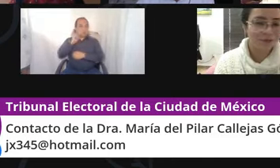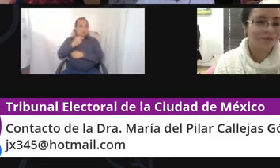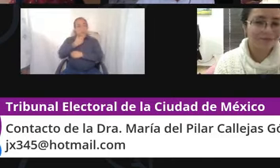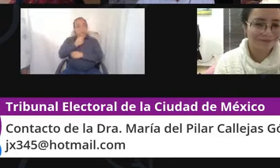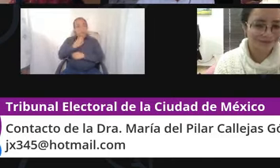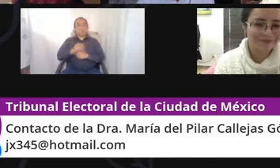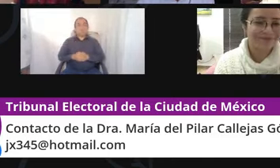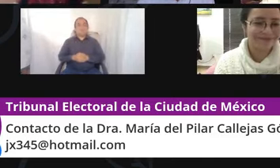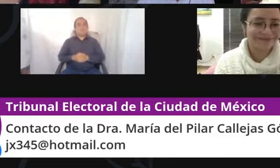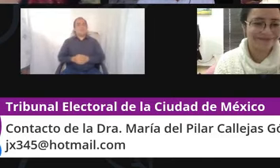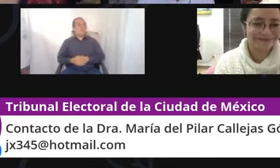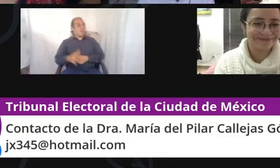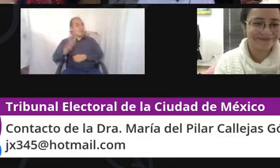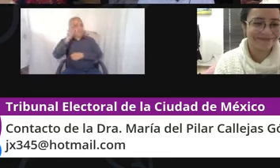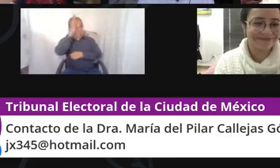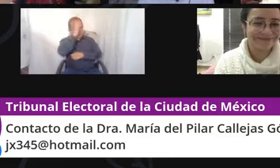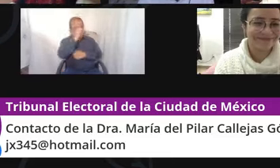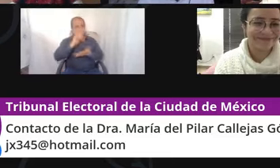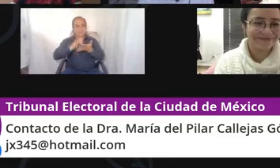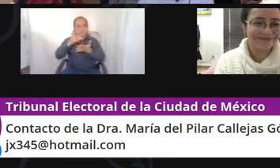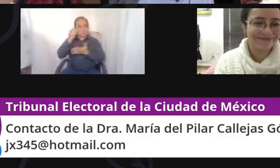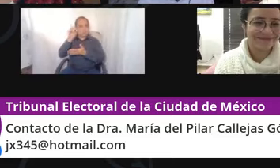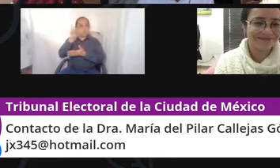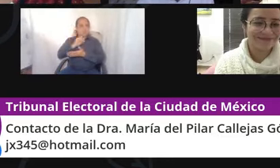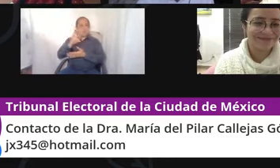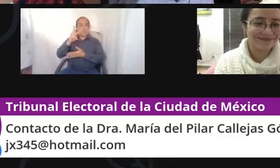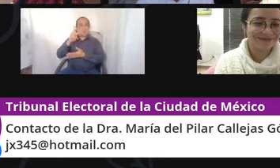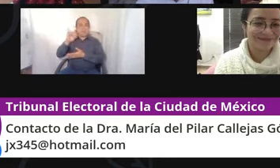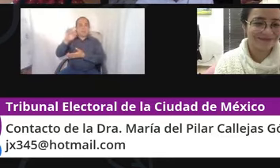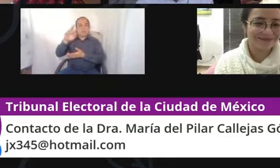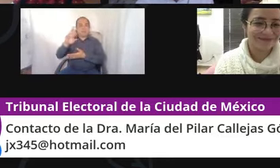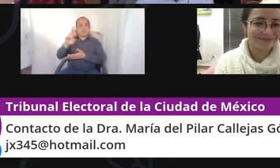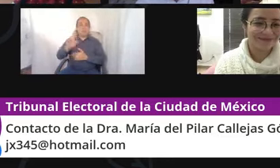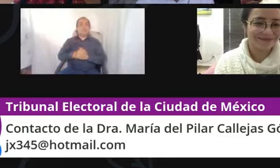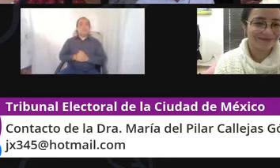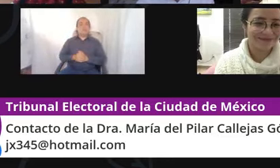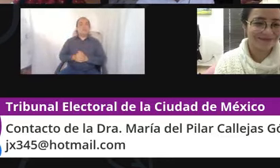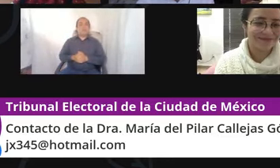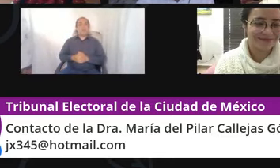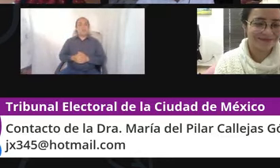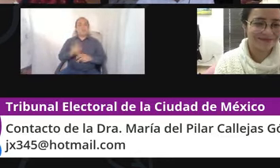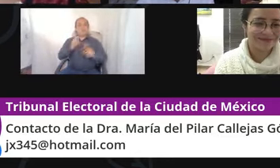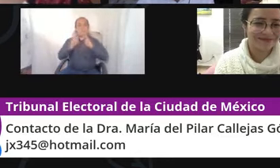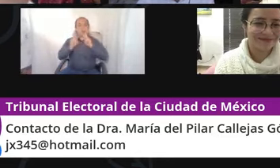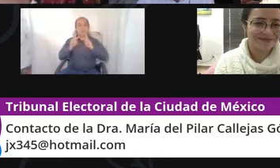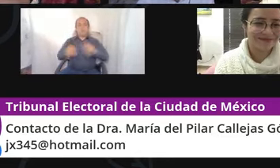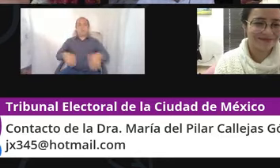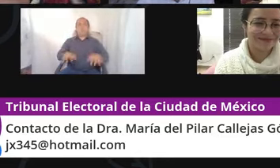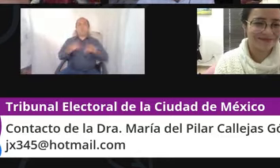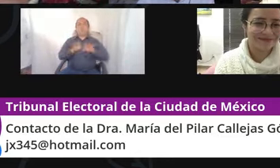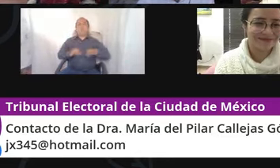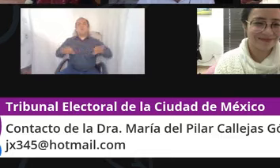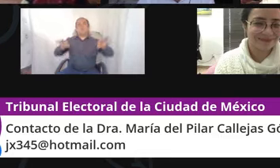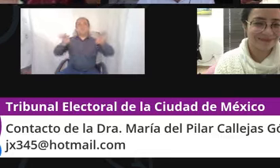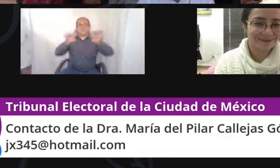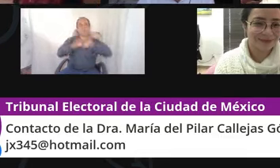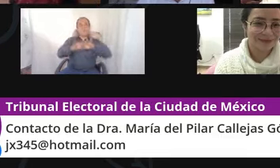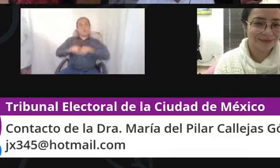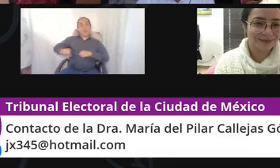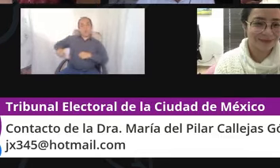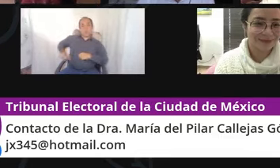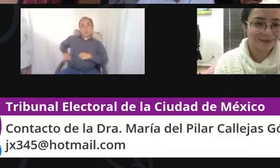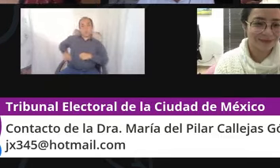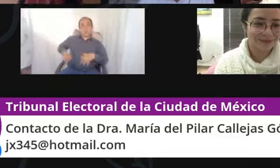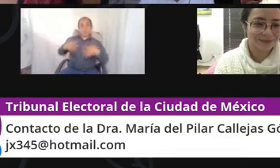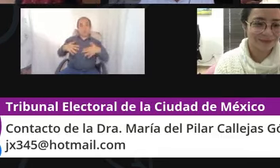acuerdo gracias doctora Pilar Callejas gran charla de verdad muy muy muy interesante me permitiré dar